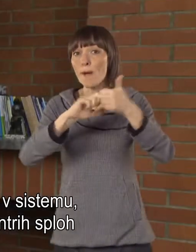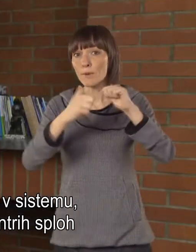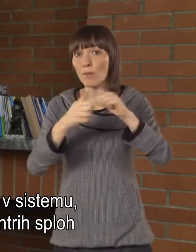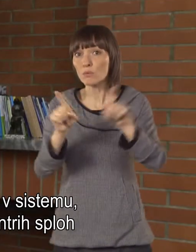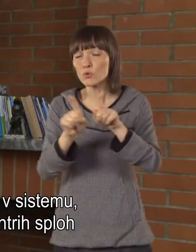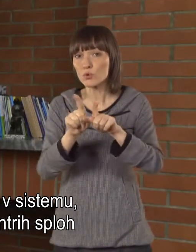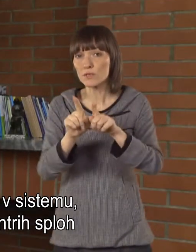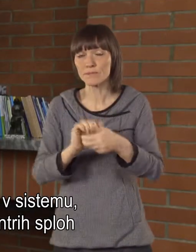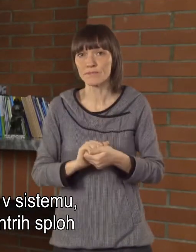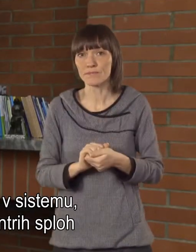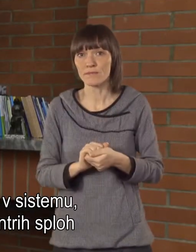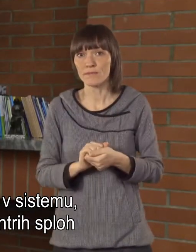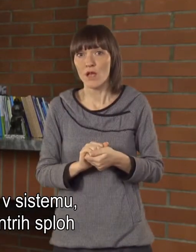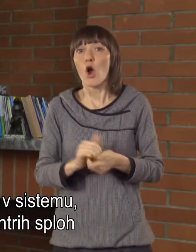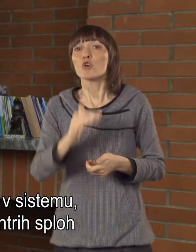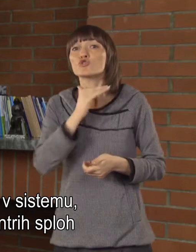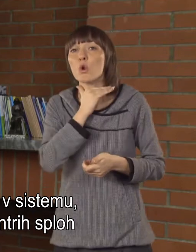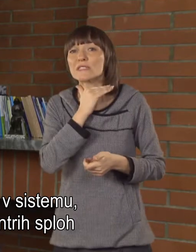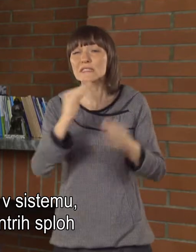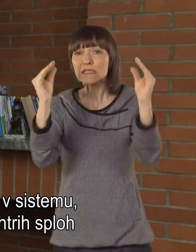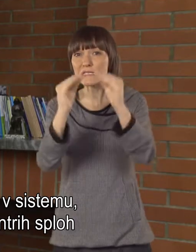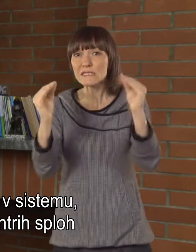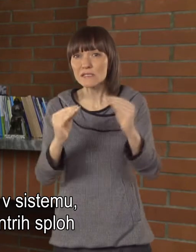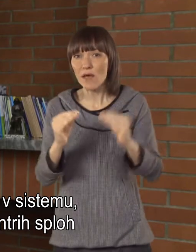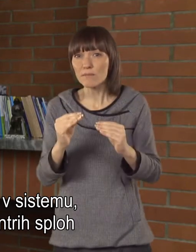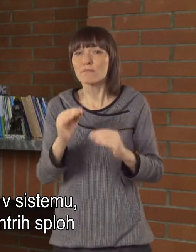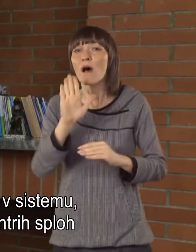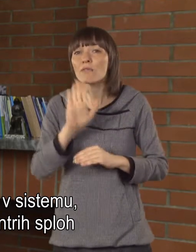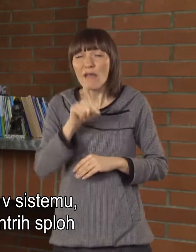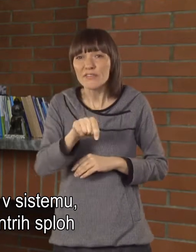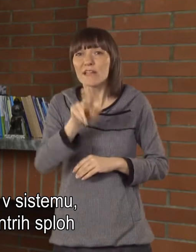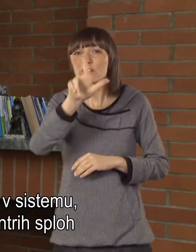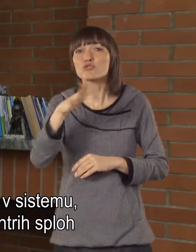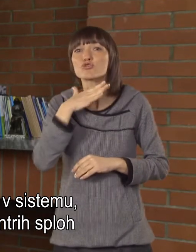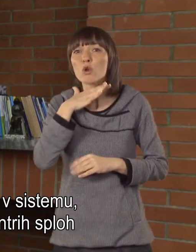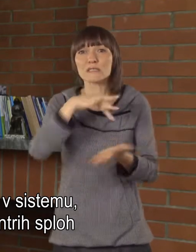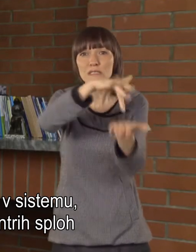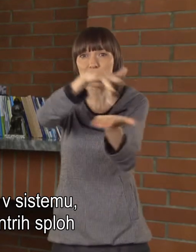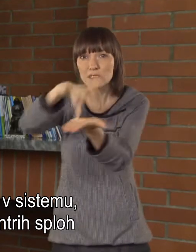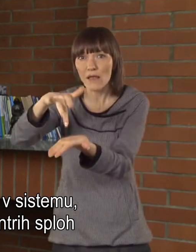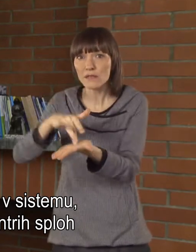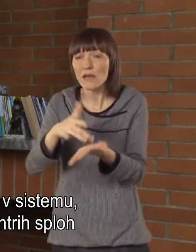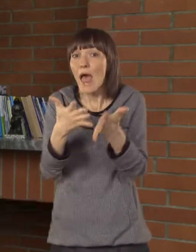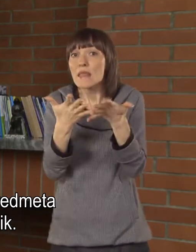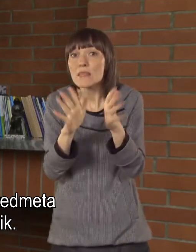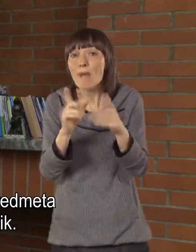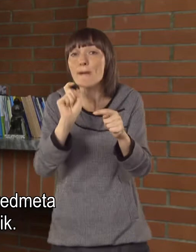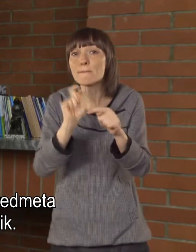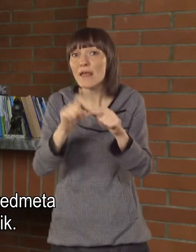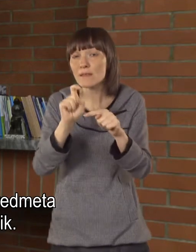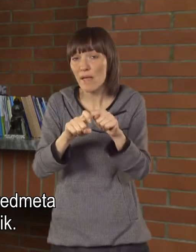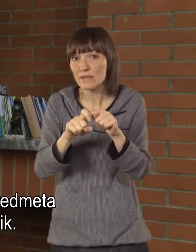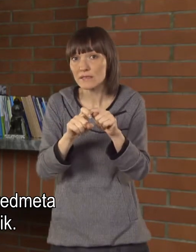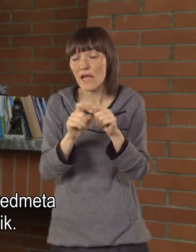Drugi problem je tudi v tem, da na šolskem sistemu, na teh šolskih centrih, sploh nimajo